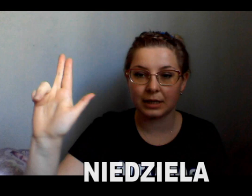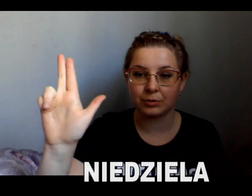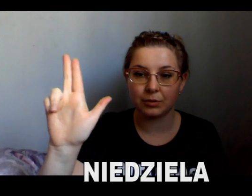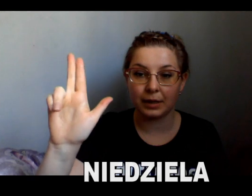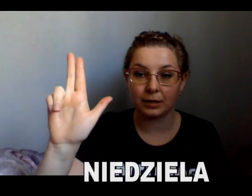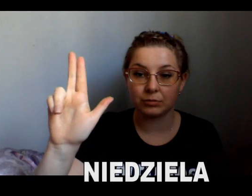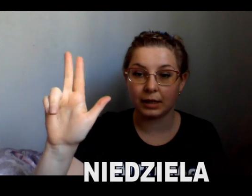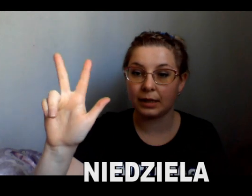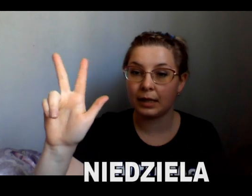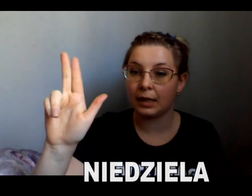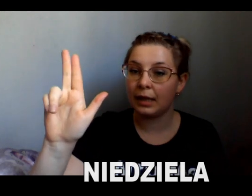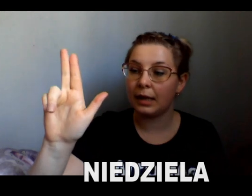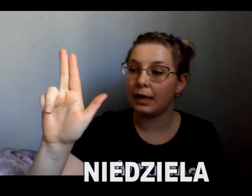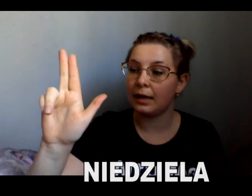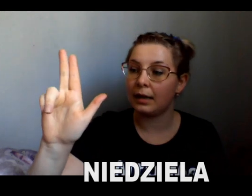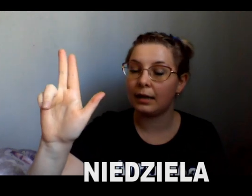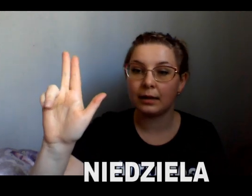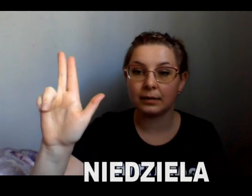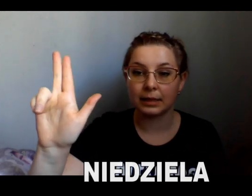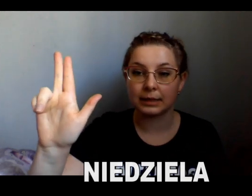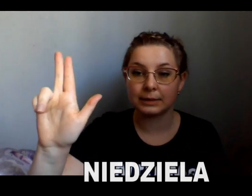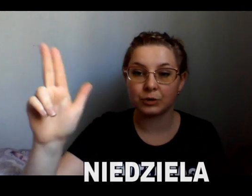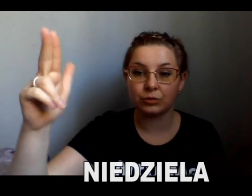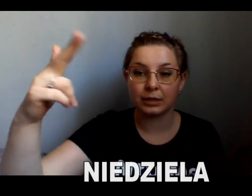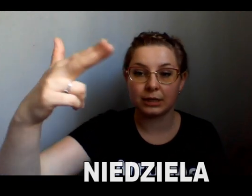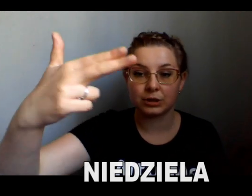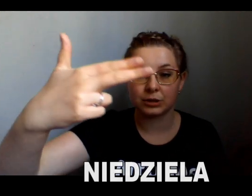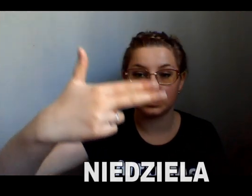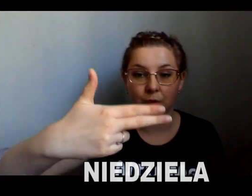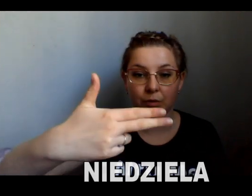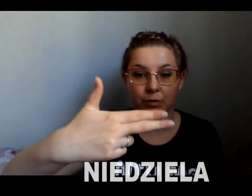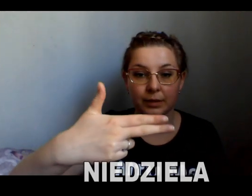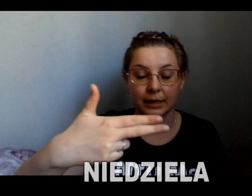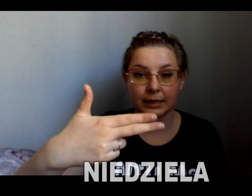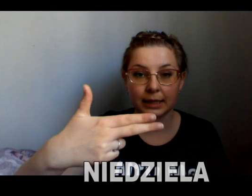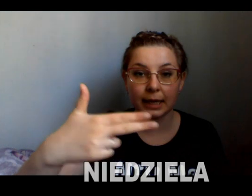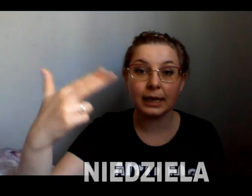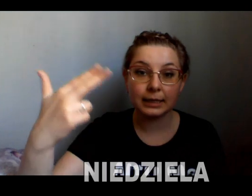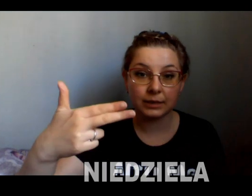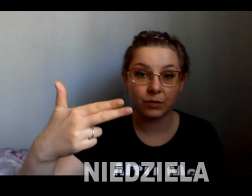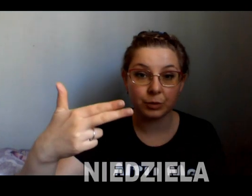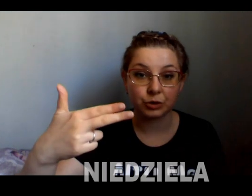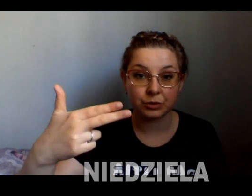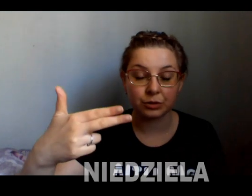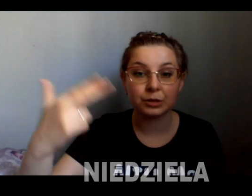jakbyśmy mieli tutaj, tak jest z przodu i należy z boku dać rękę i znowu potrząsnąć